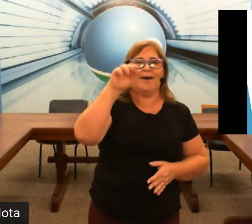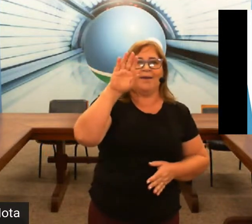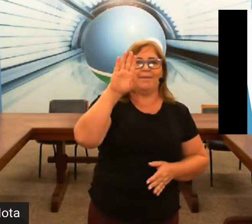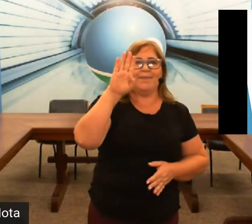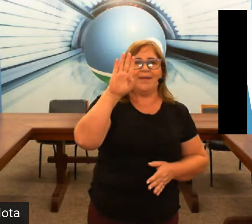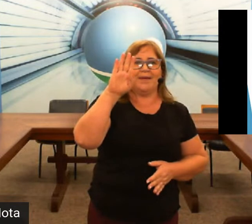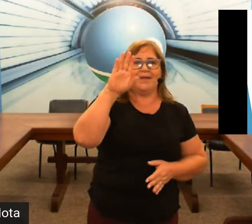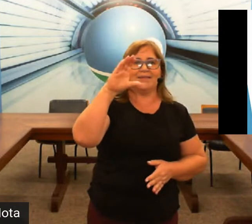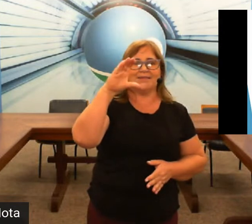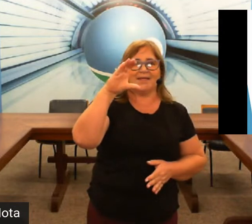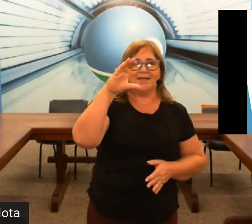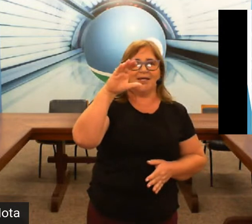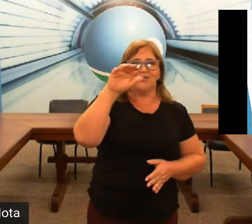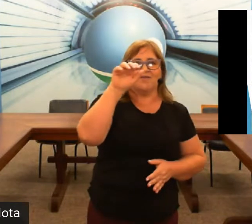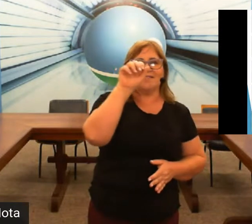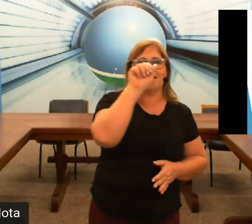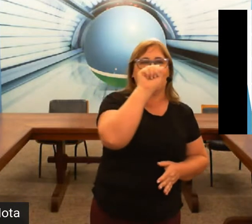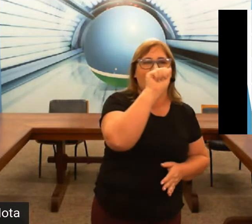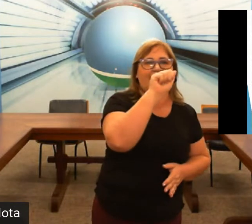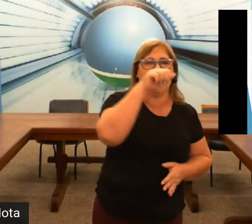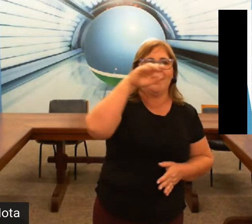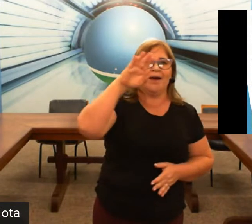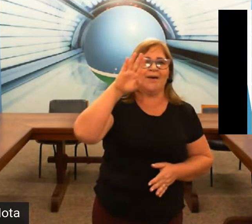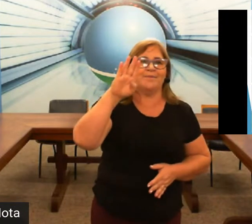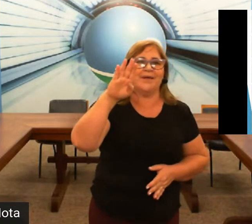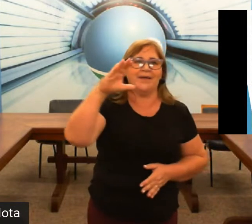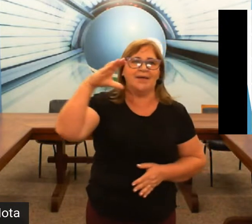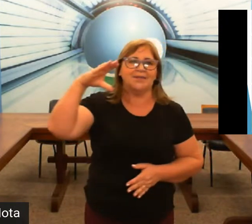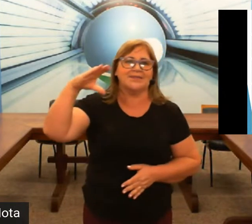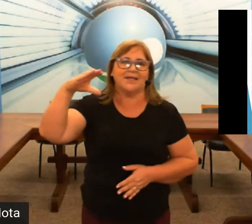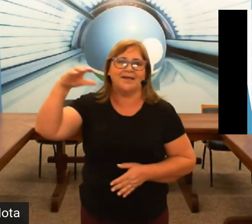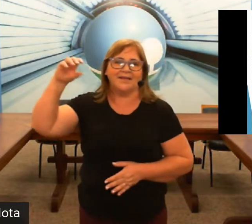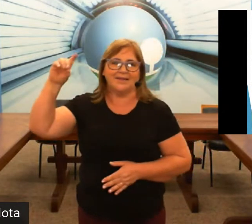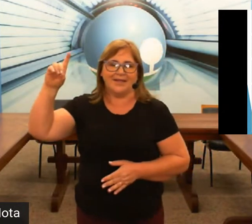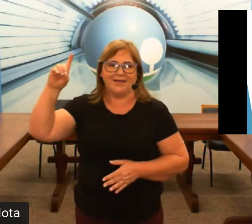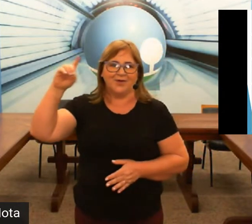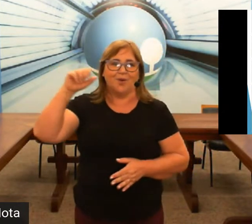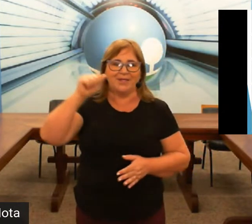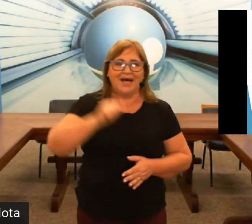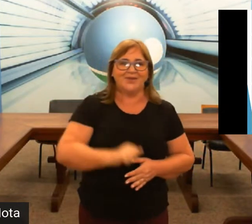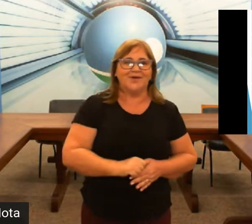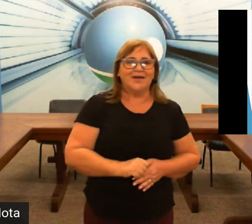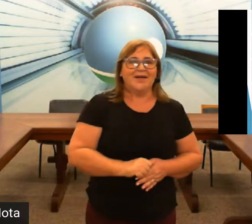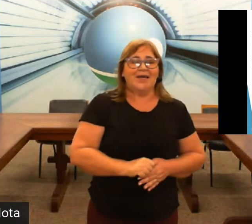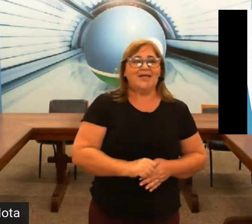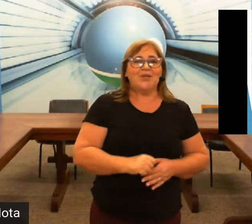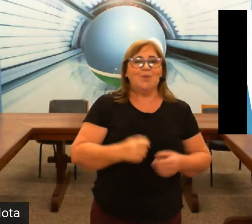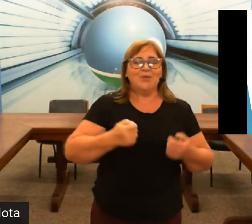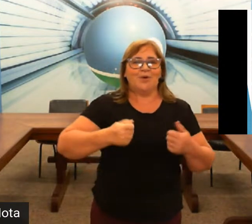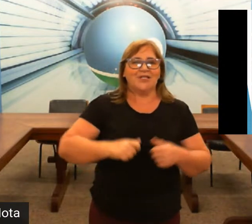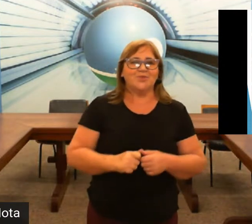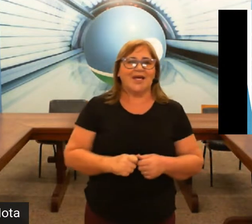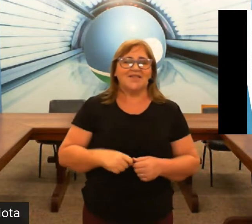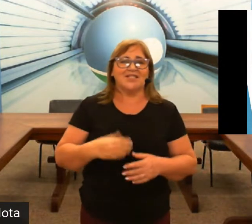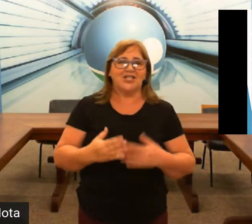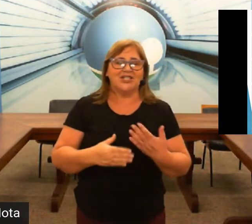B C eu não vou fazer A B C D combinado? isso é muito importante porque às vezes a gente